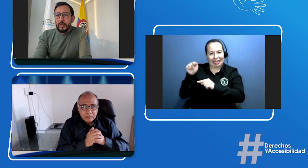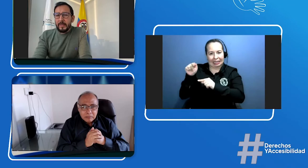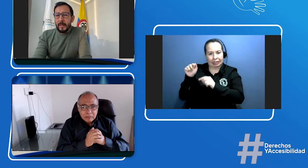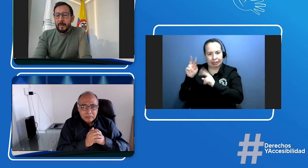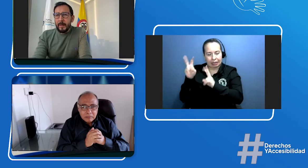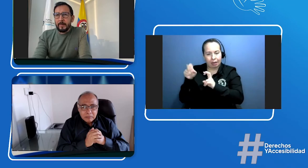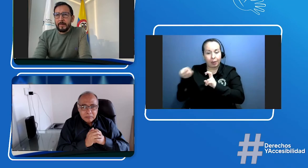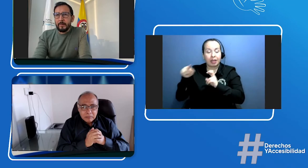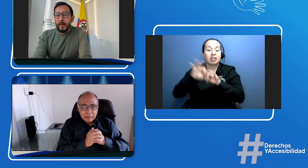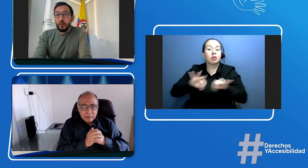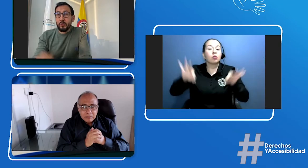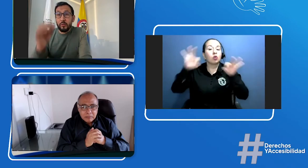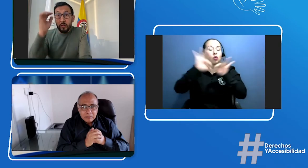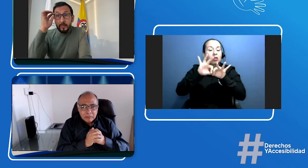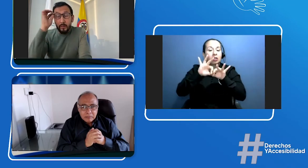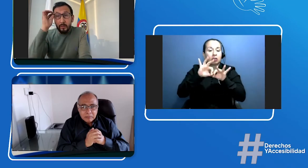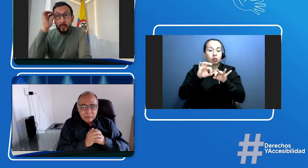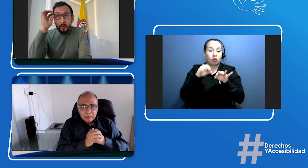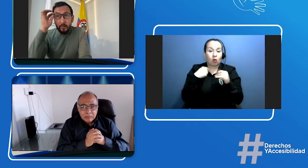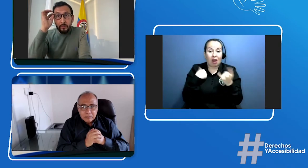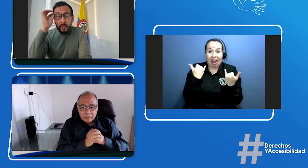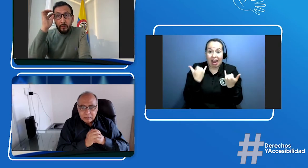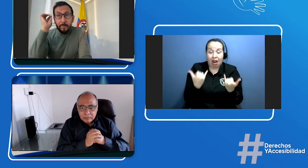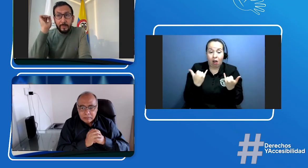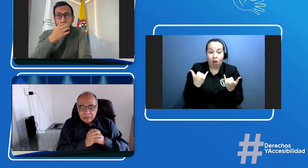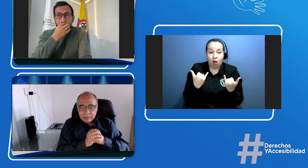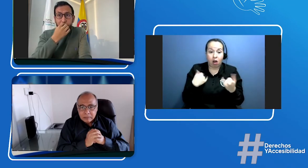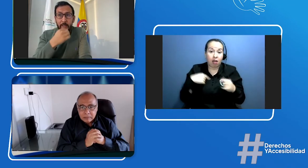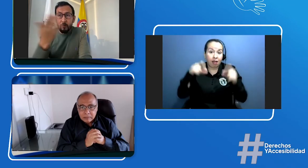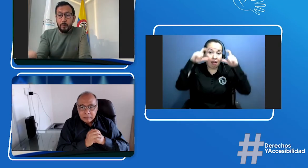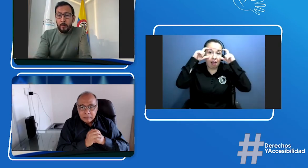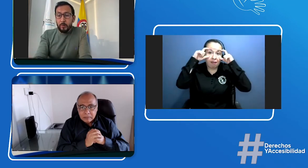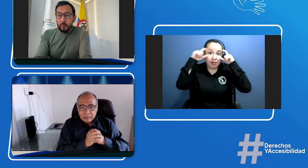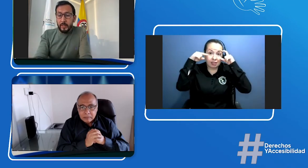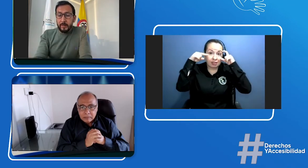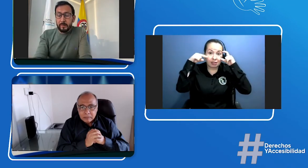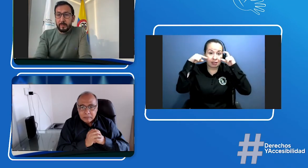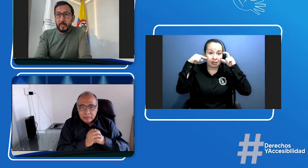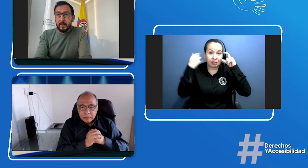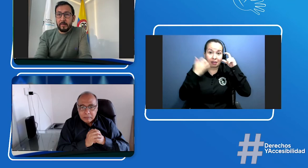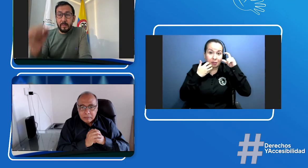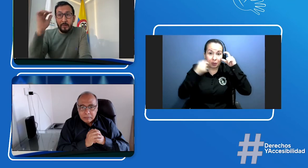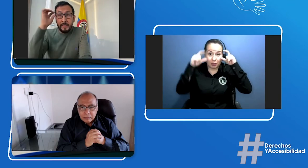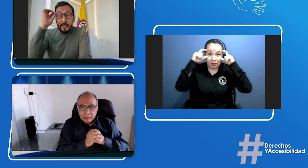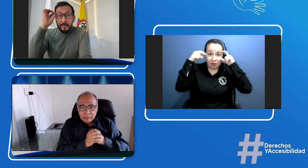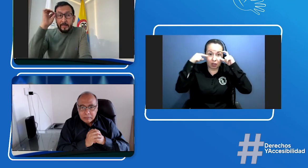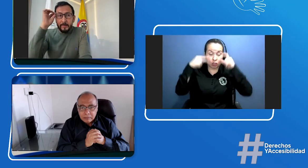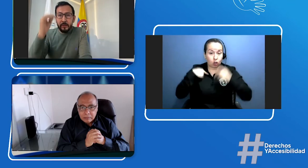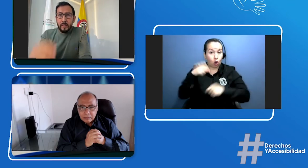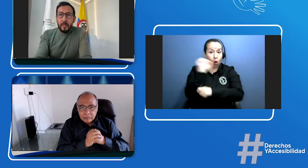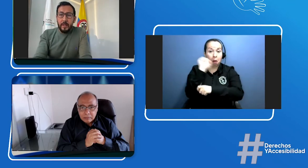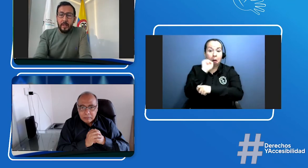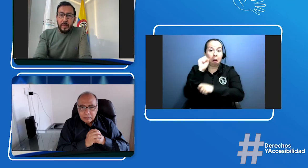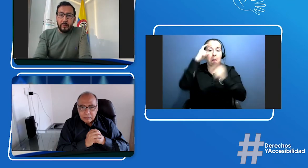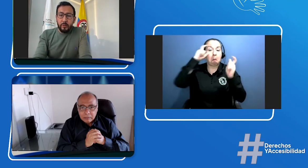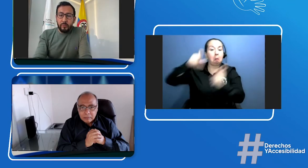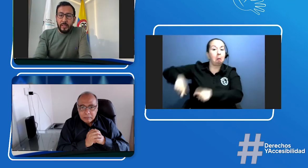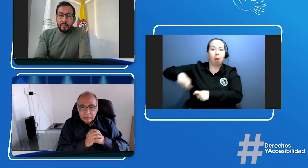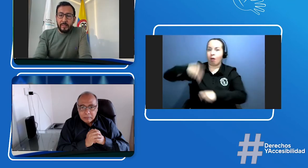miren yo yo en este momento tengo tengo gafas y yo no puedo conducir sin sin mis lentes entonces es